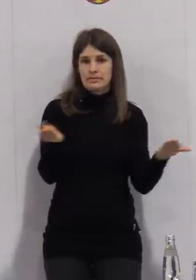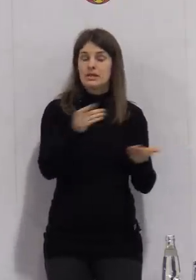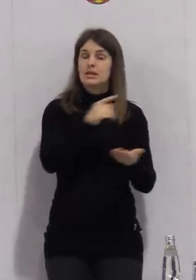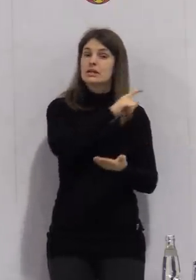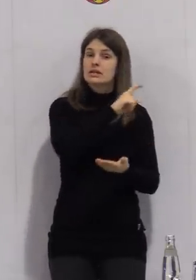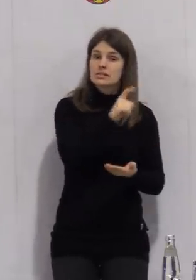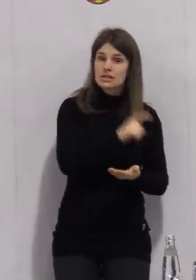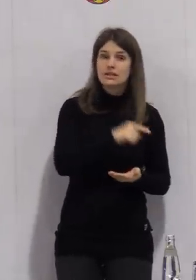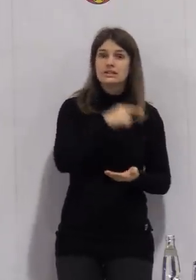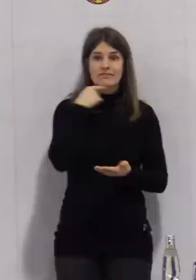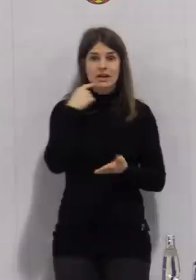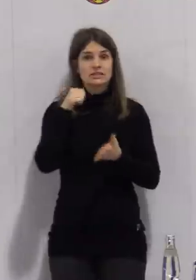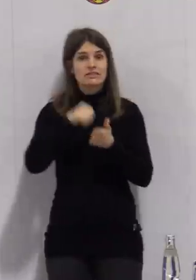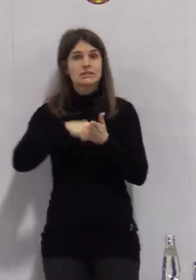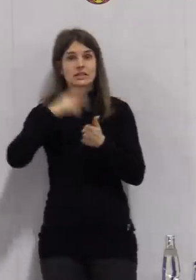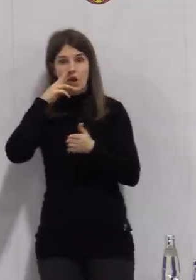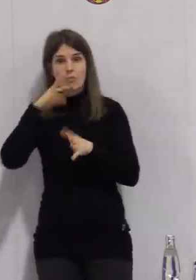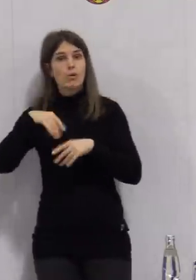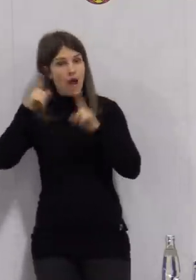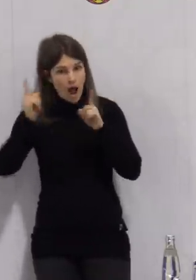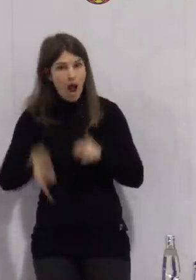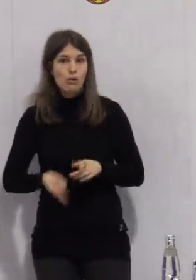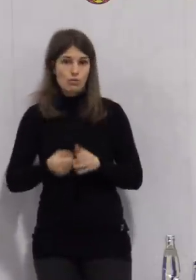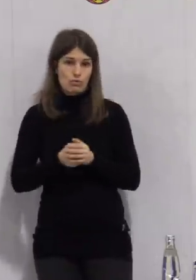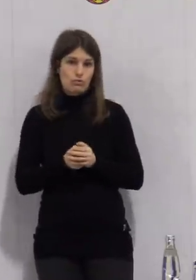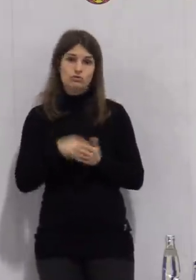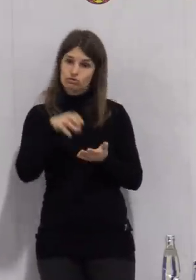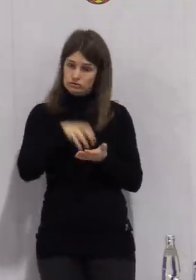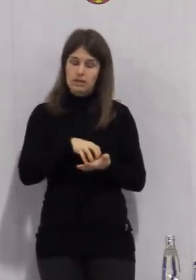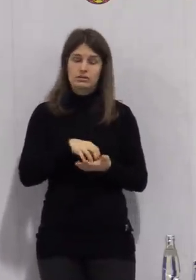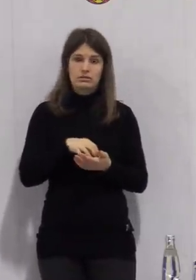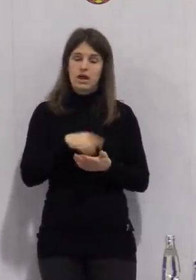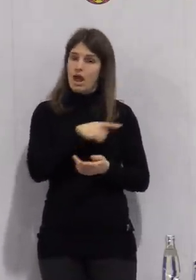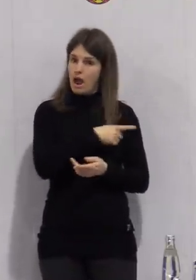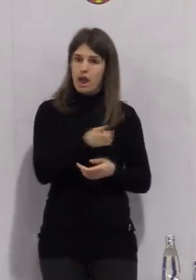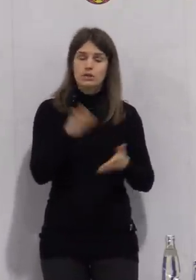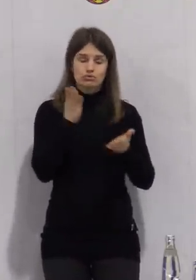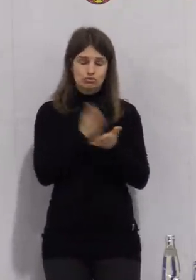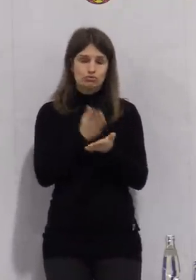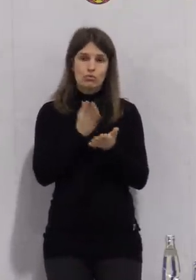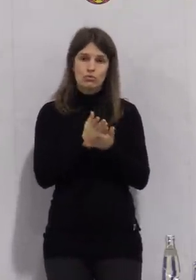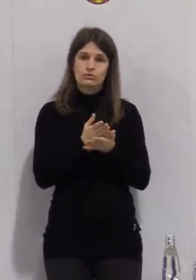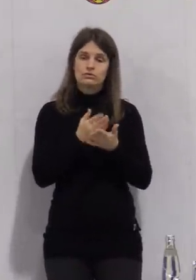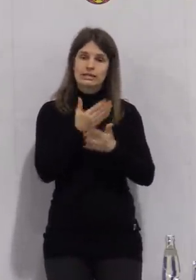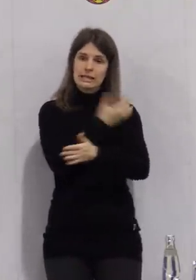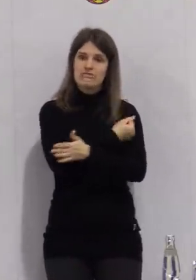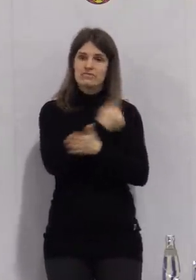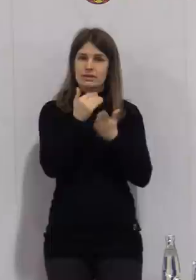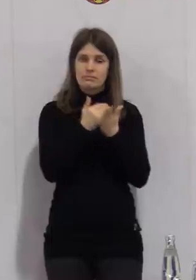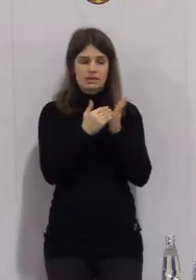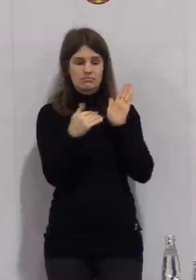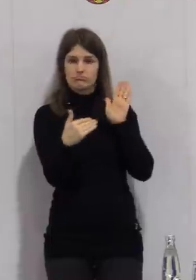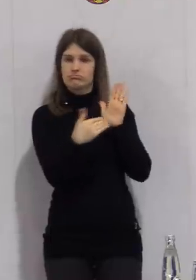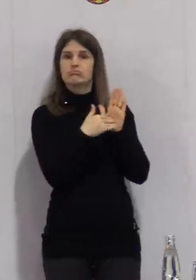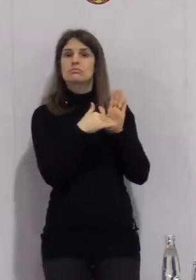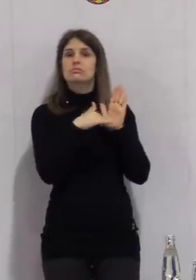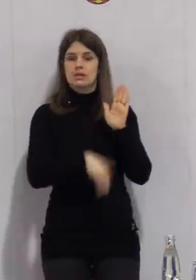und Nauberg steht nun ein Impftermin fest. Es wird keiner vergessen.